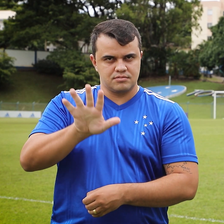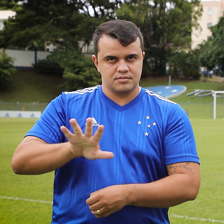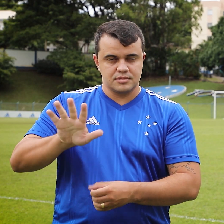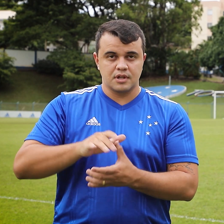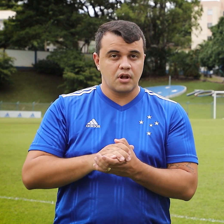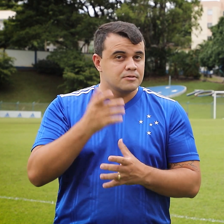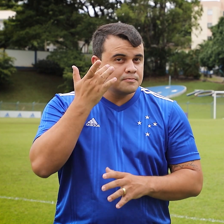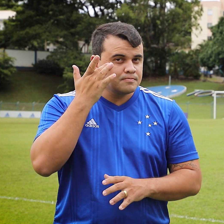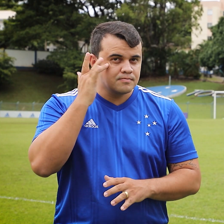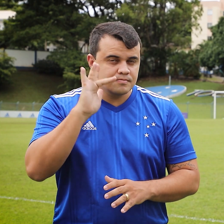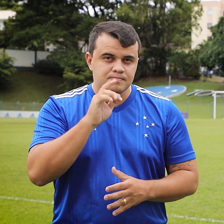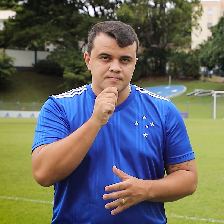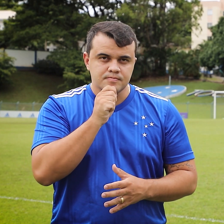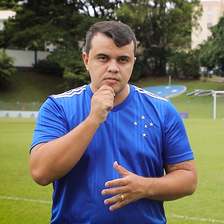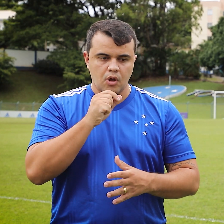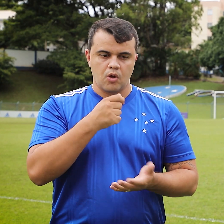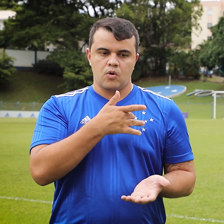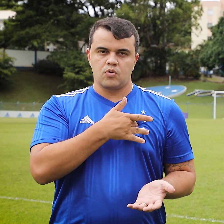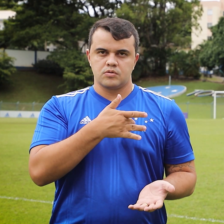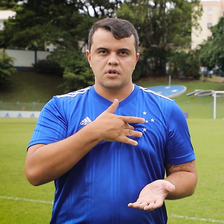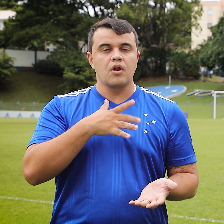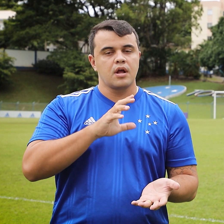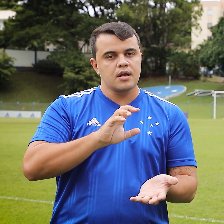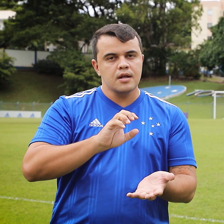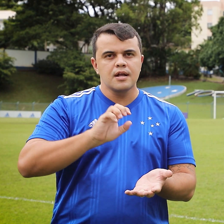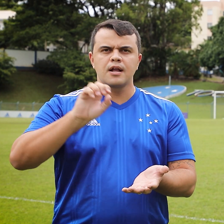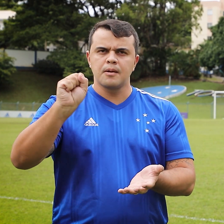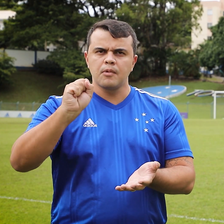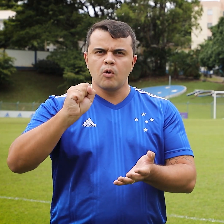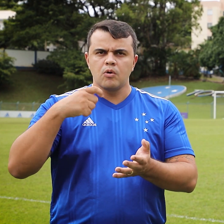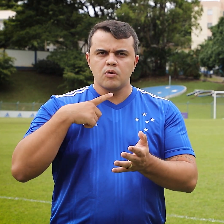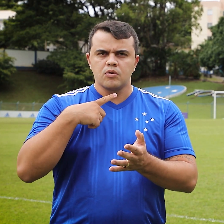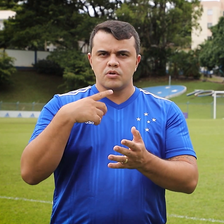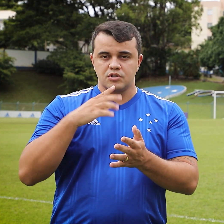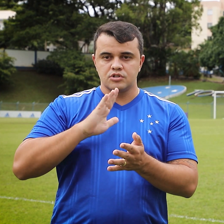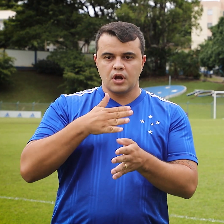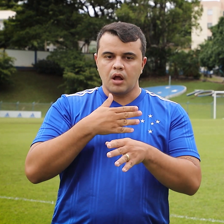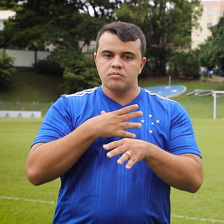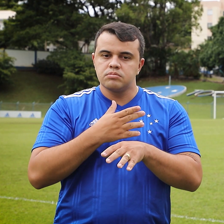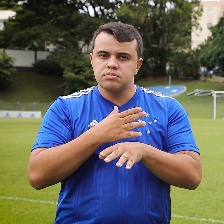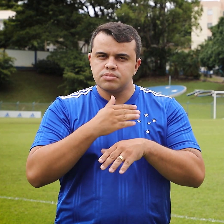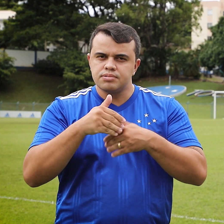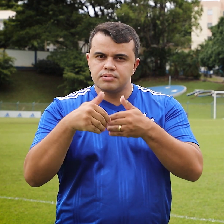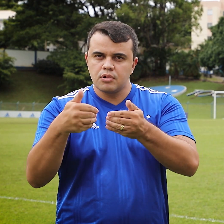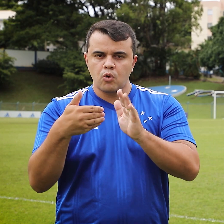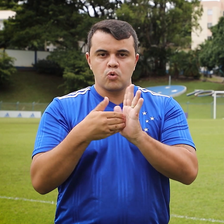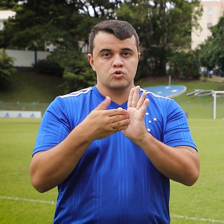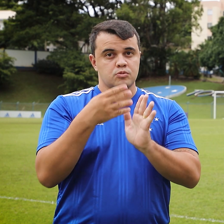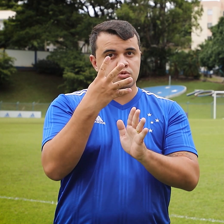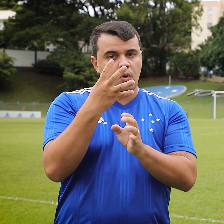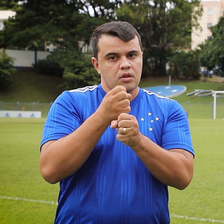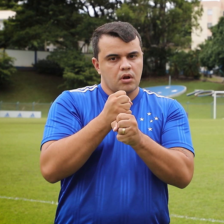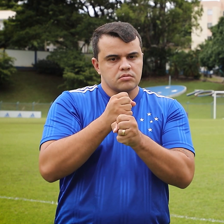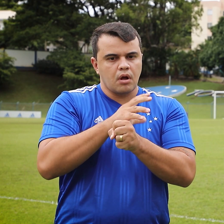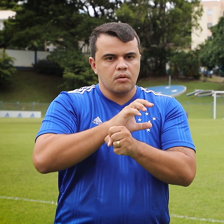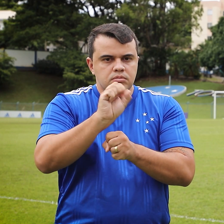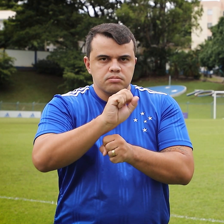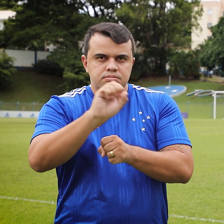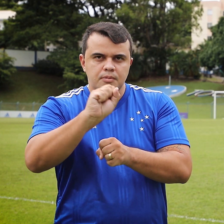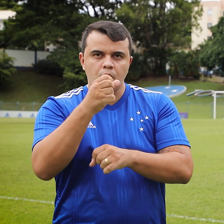E para quem não sabe, o Cruzeiro foi campeão consecutivo da Copa Brasil nos últimos 4 anos, além de ter